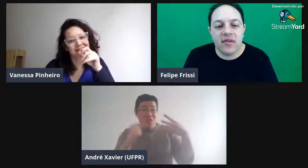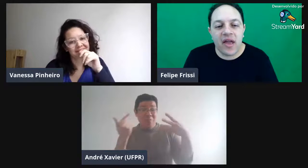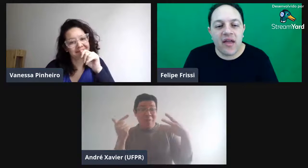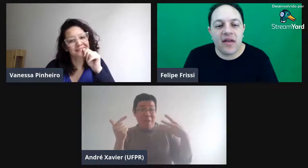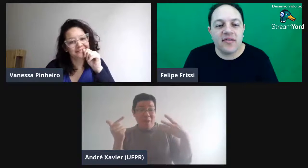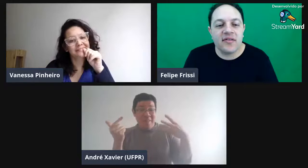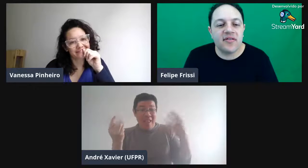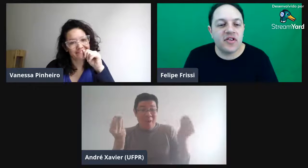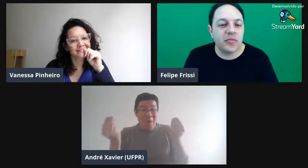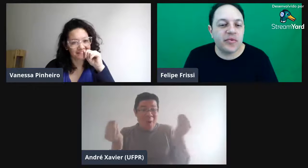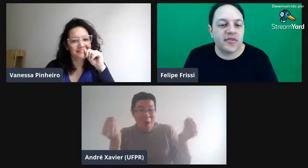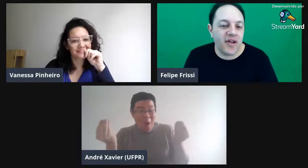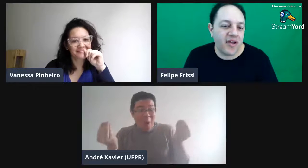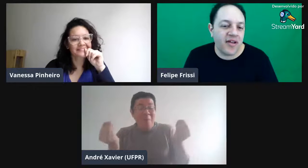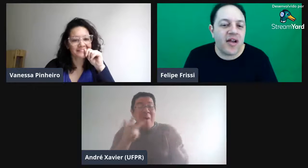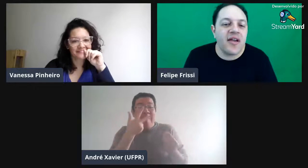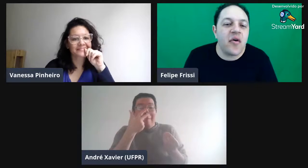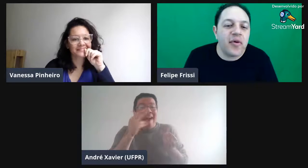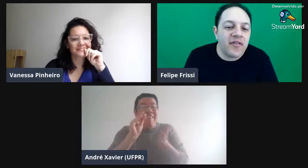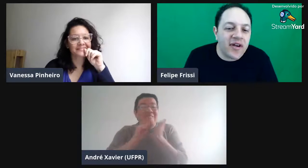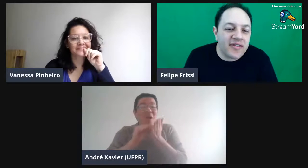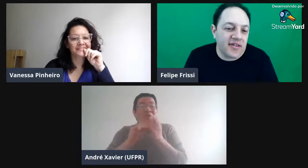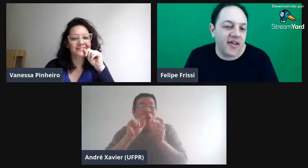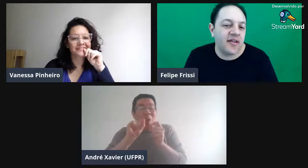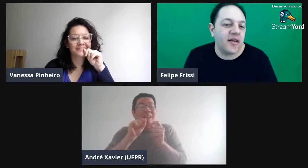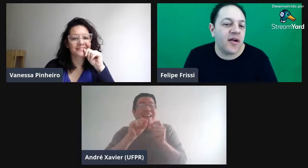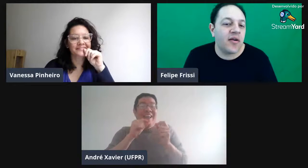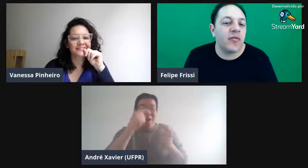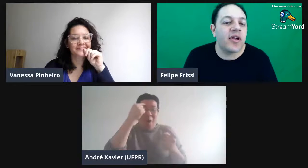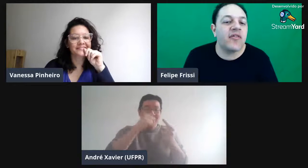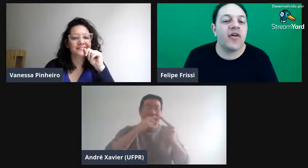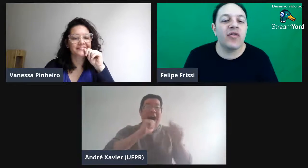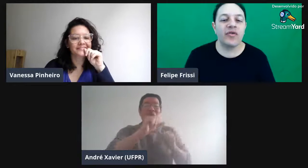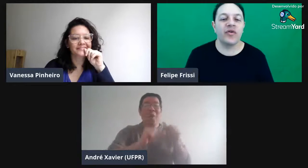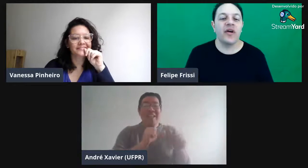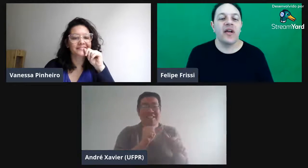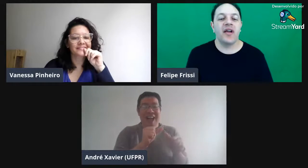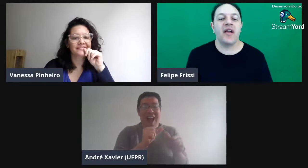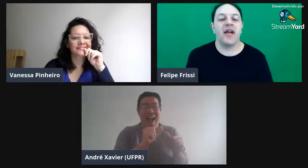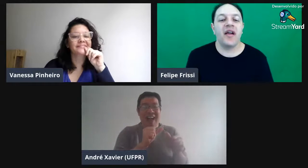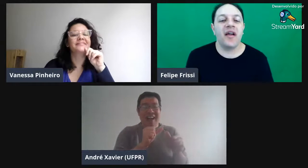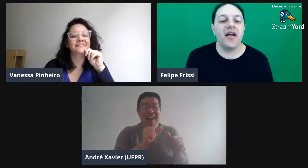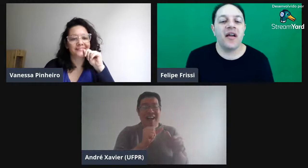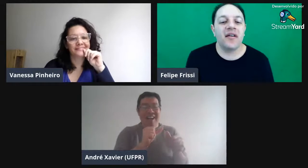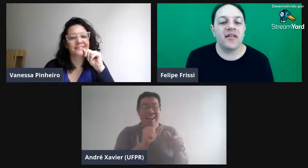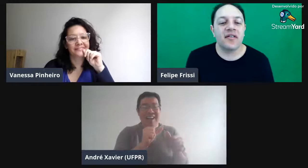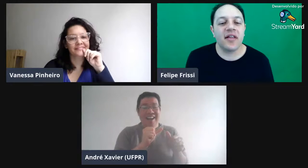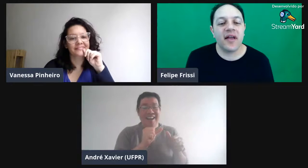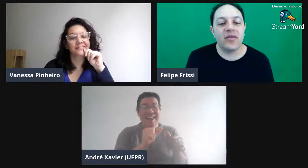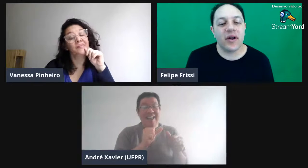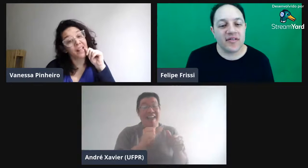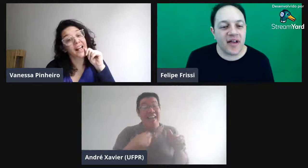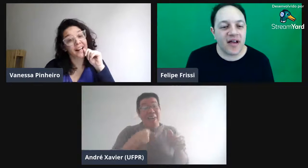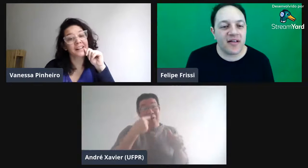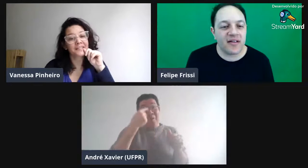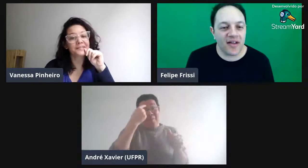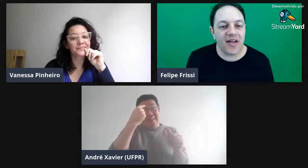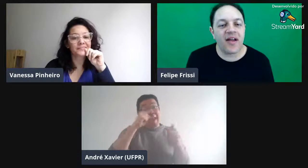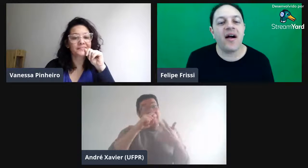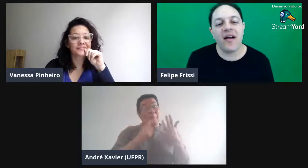tem esses tipos, né? E aí, como que vai ser, né? O que que faltou? É, tentar atualizar, né? Ah,